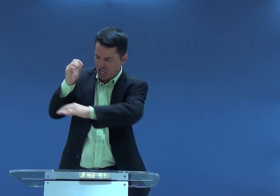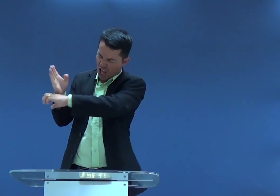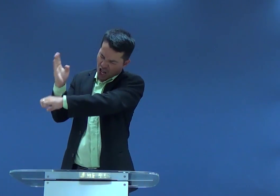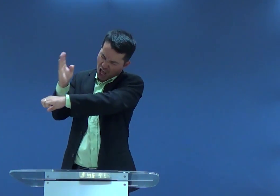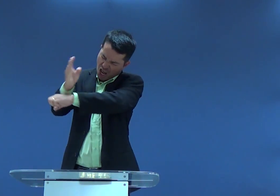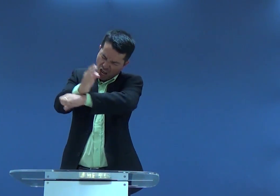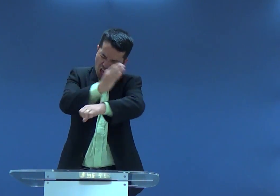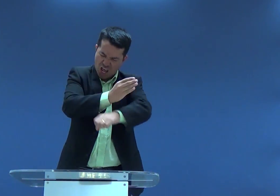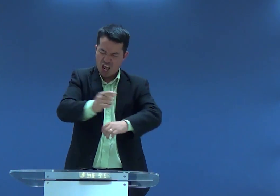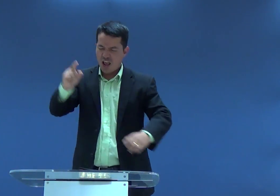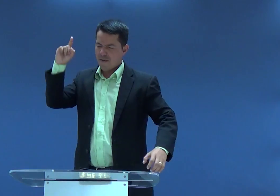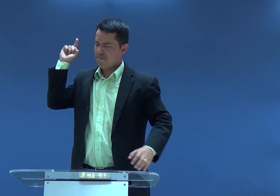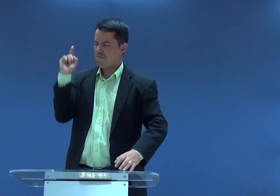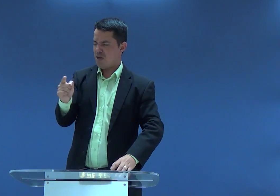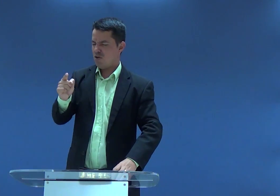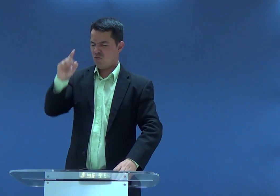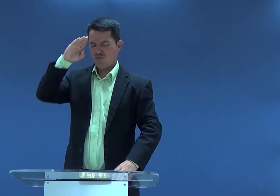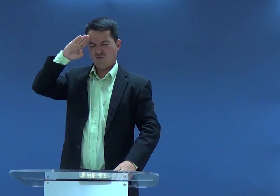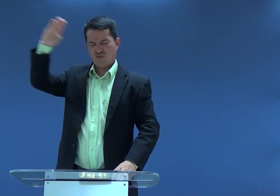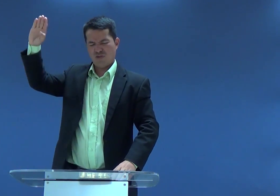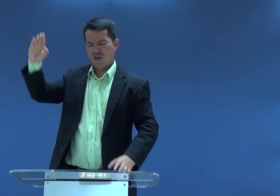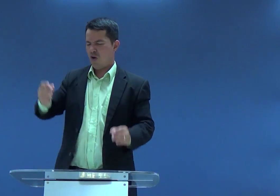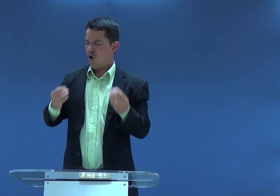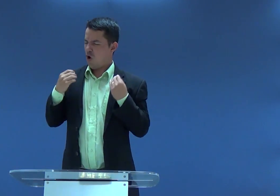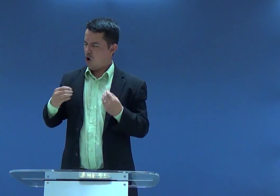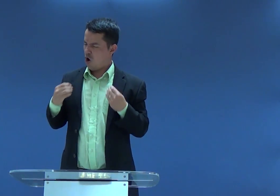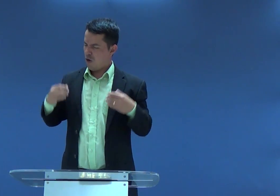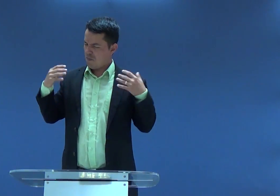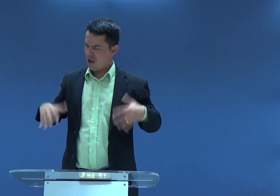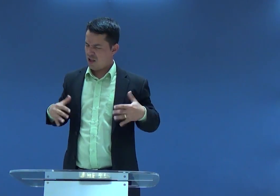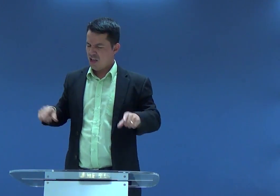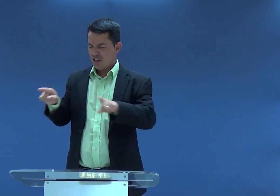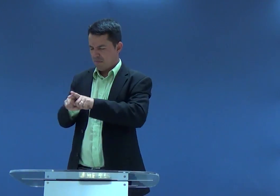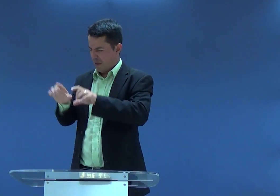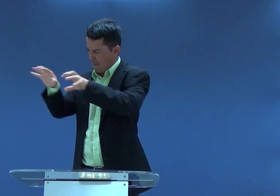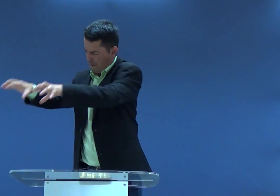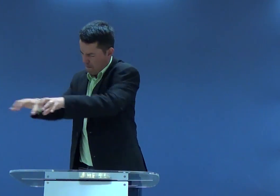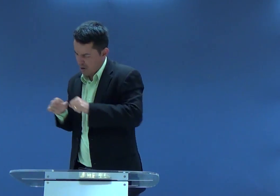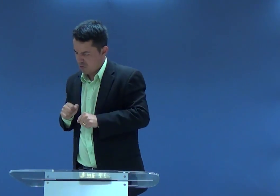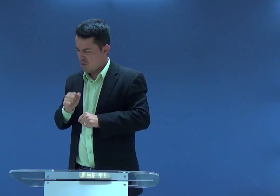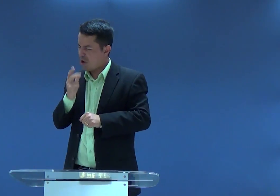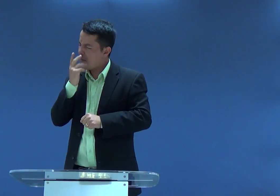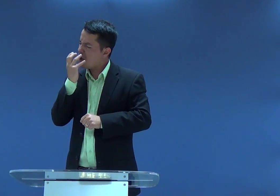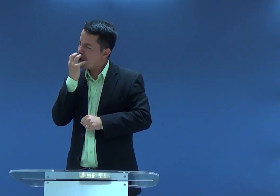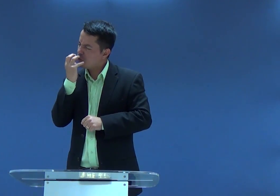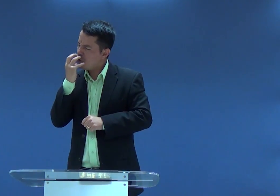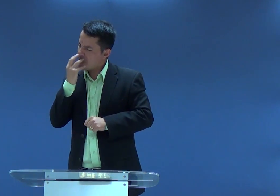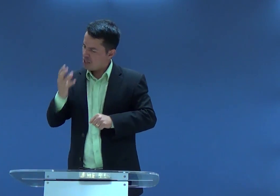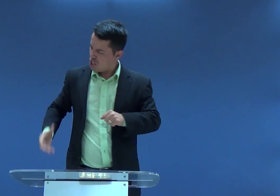jumento, para matar os filisteus, mil filisteus, soldados, trinados, que,